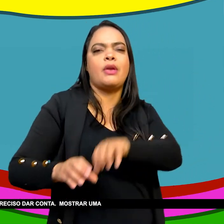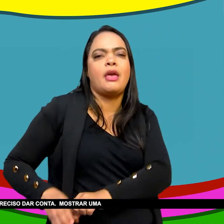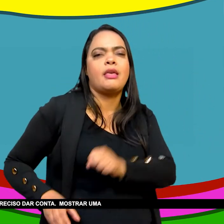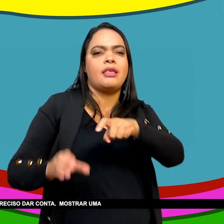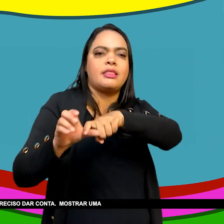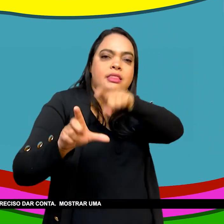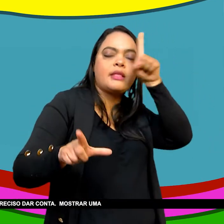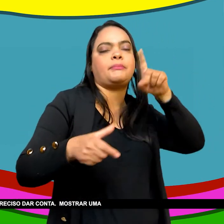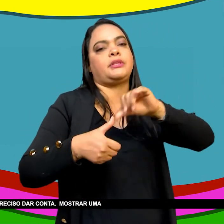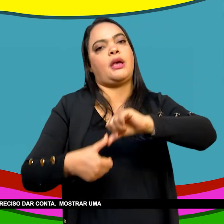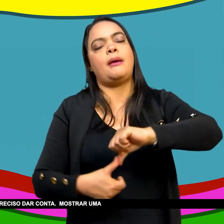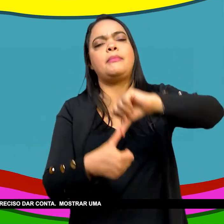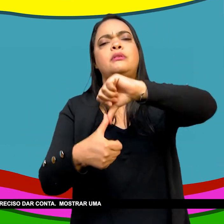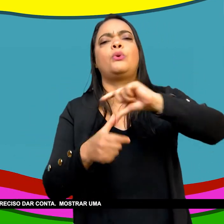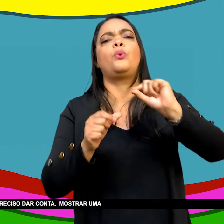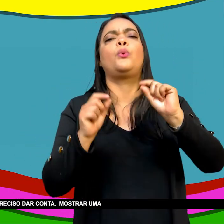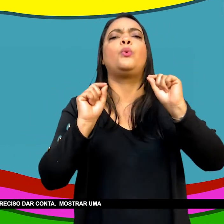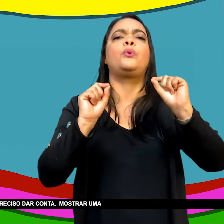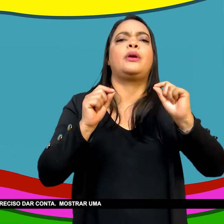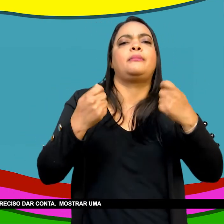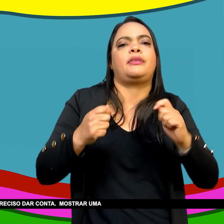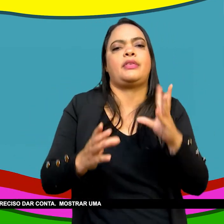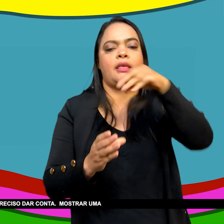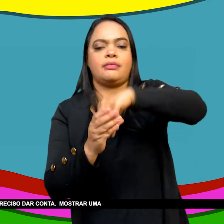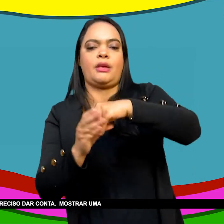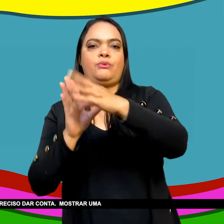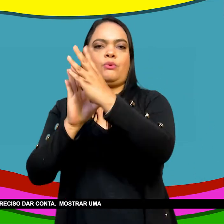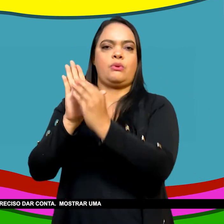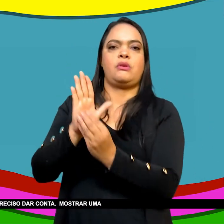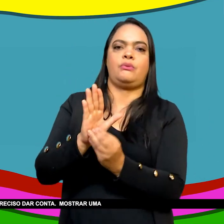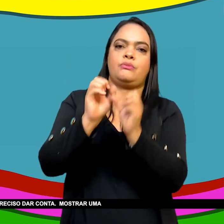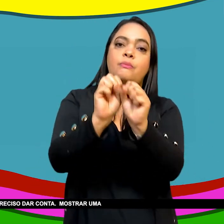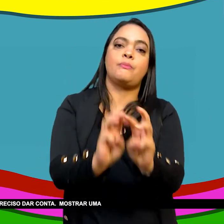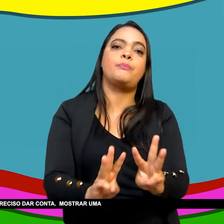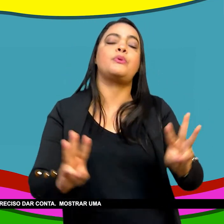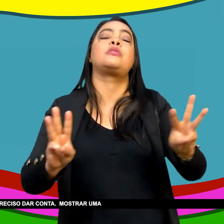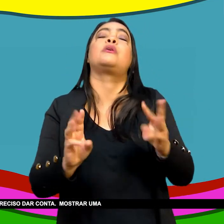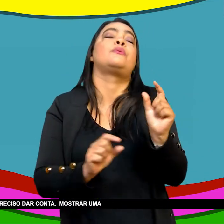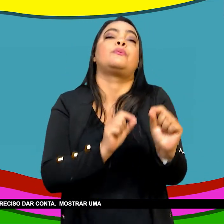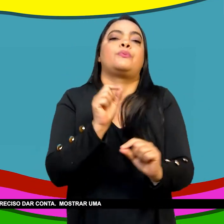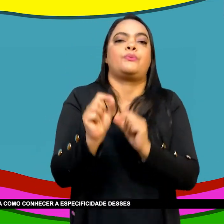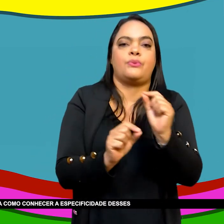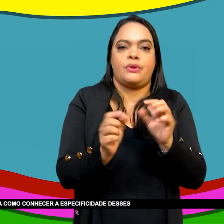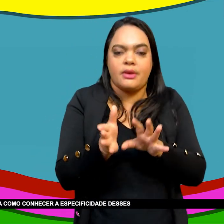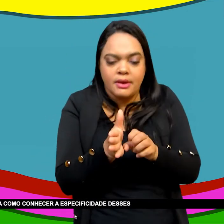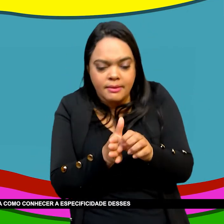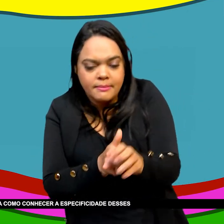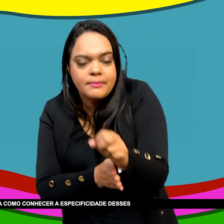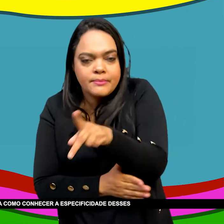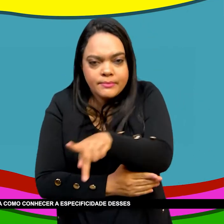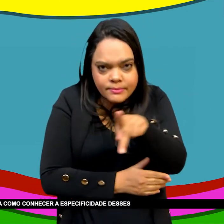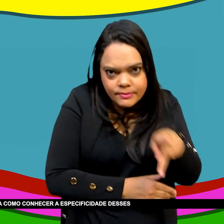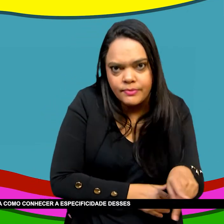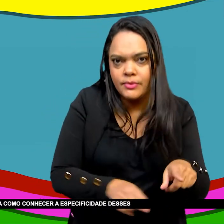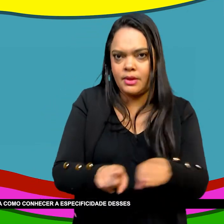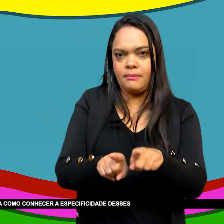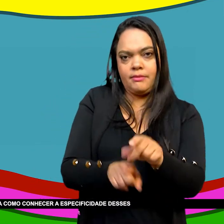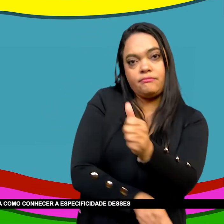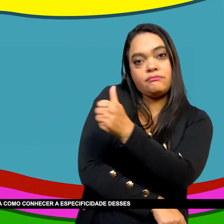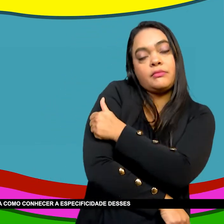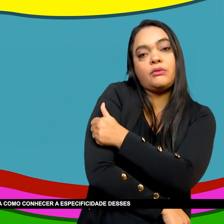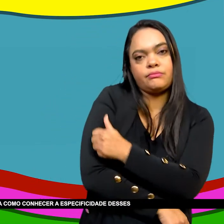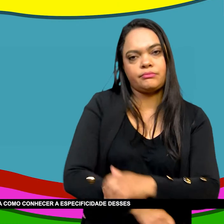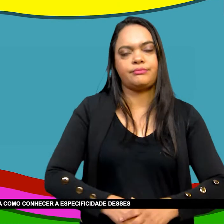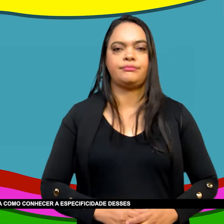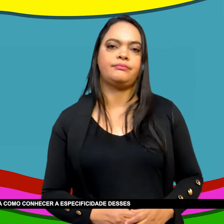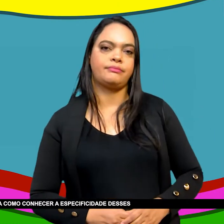conteúdos Que é preciso dar conta Mostrar uma perspectiva comparada